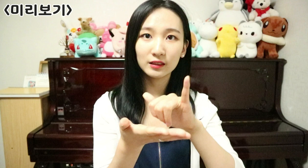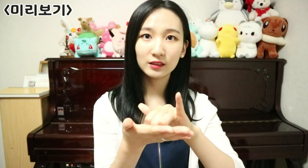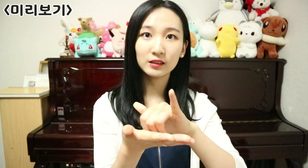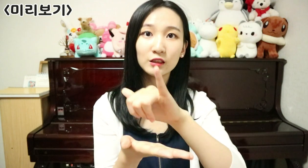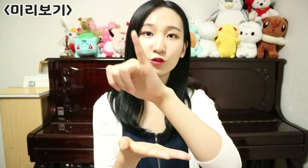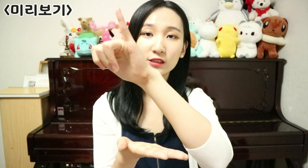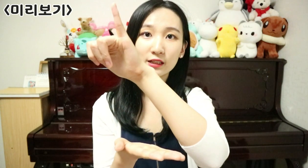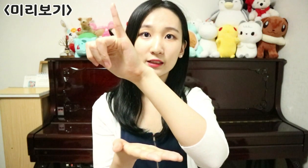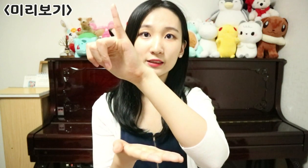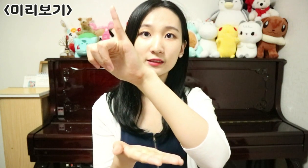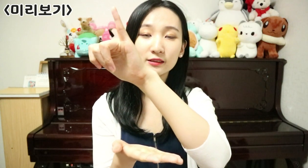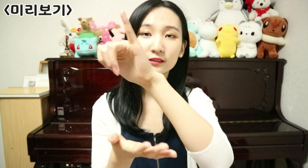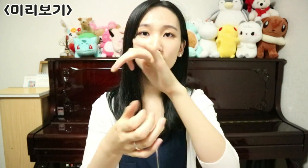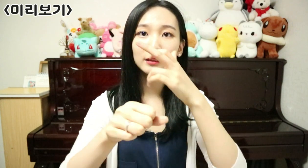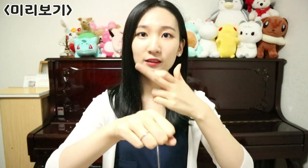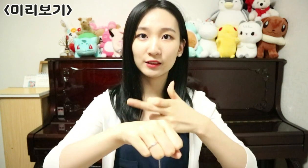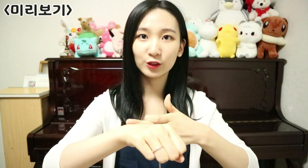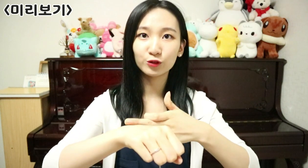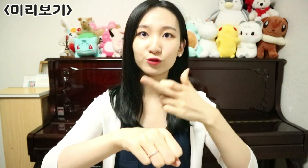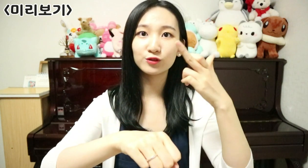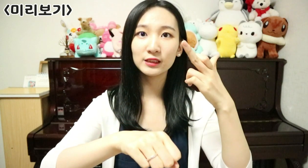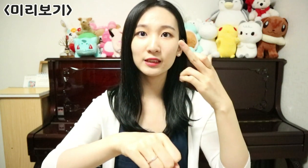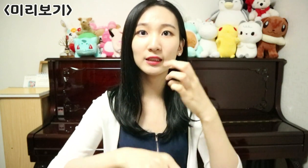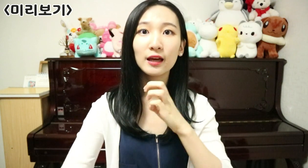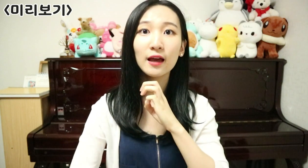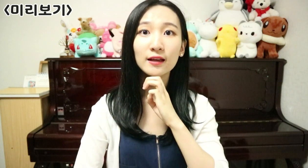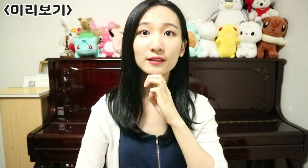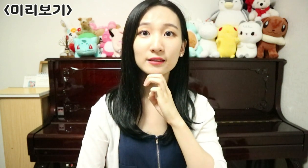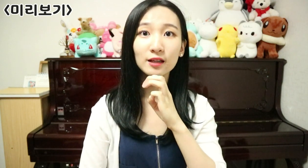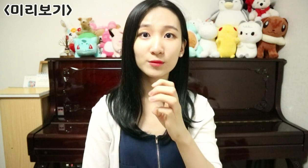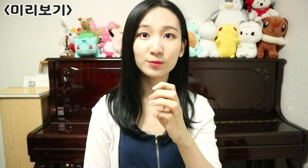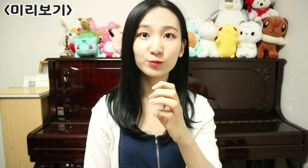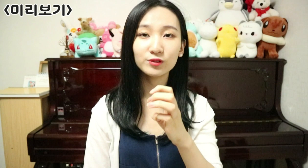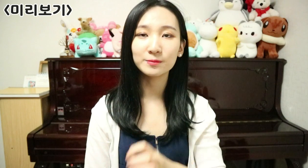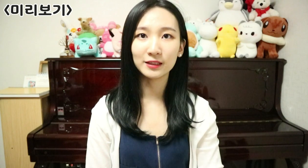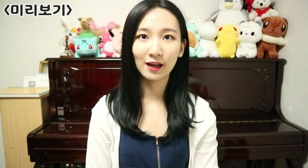이륙시간은 12시 30분입니다.